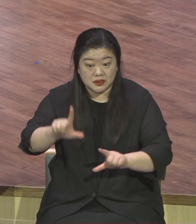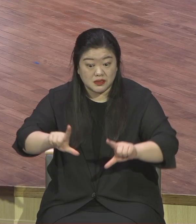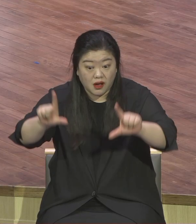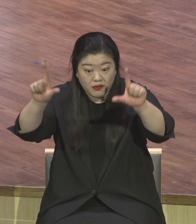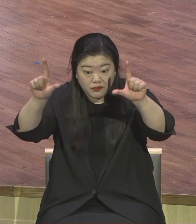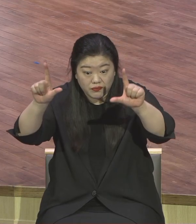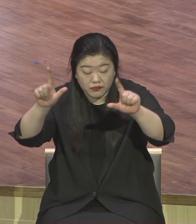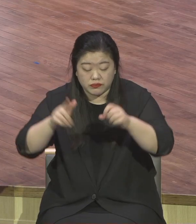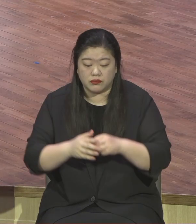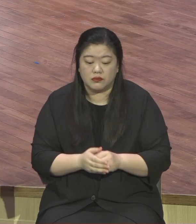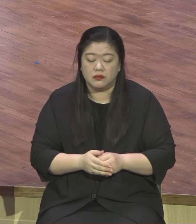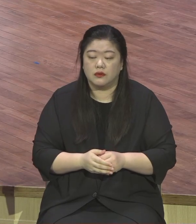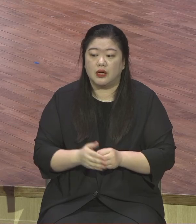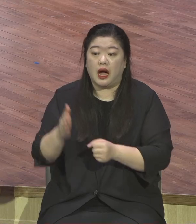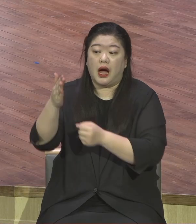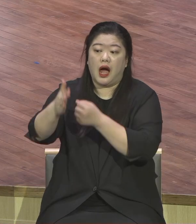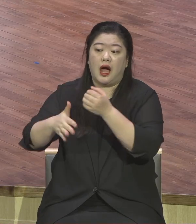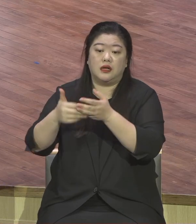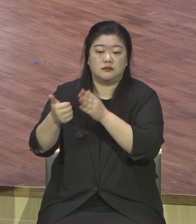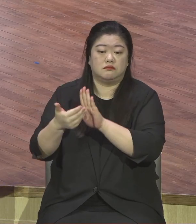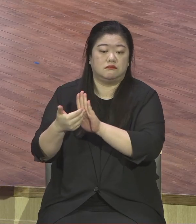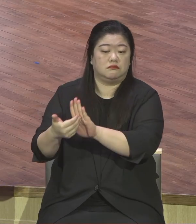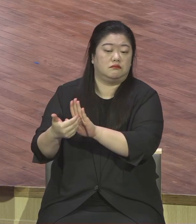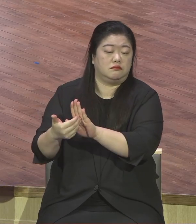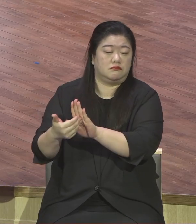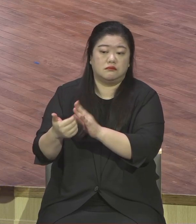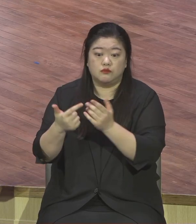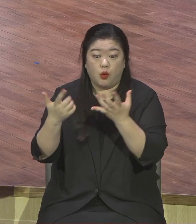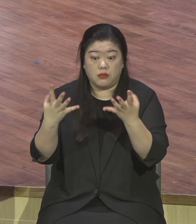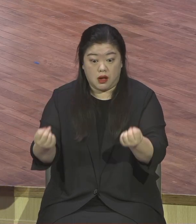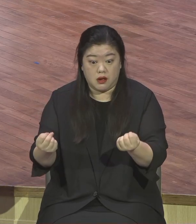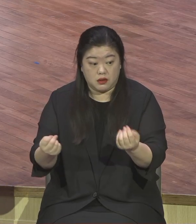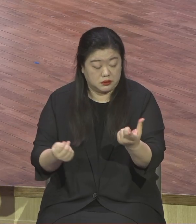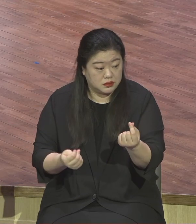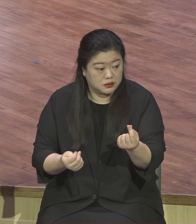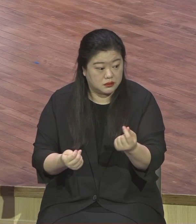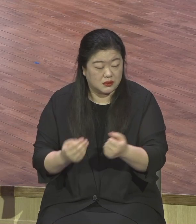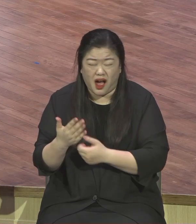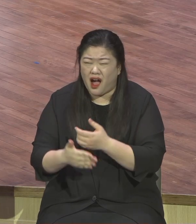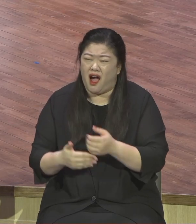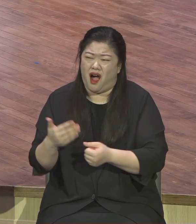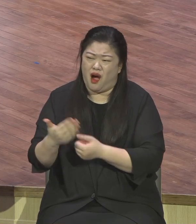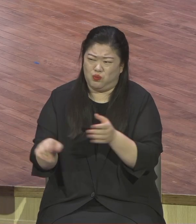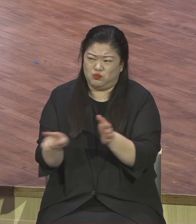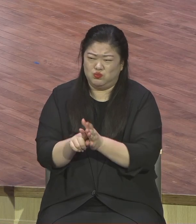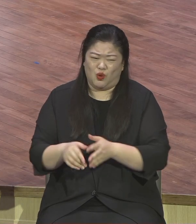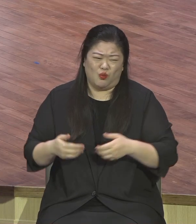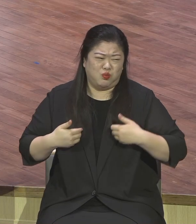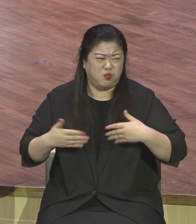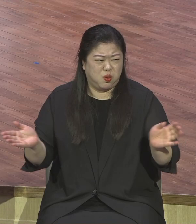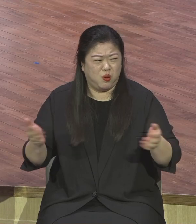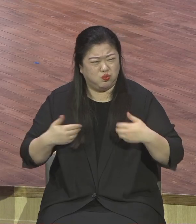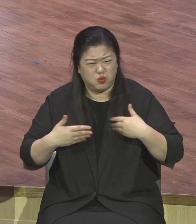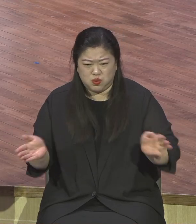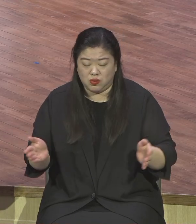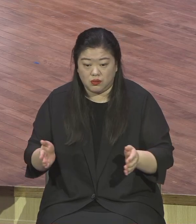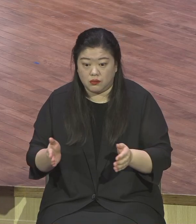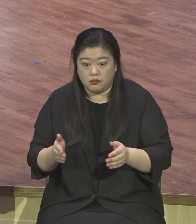세상 사람들 너무 많아요 엄청 많습니다 오늘 이 자리에 오신 분들은